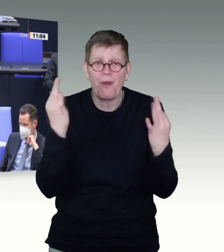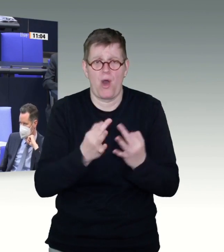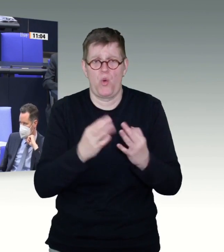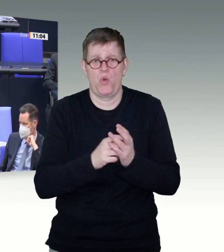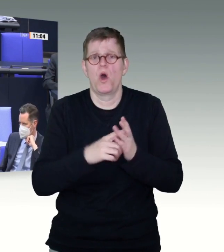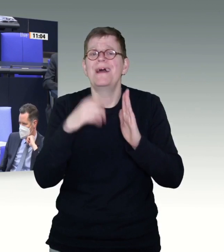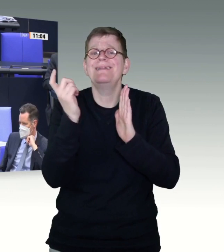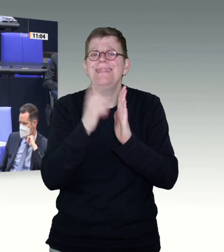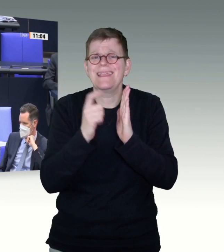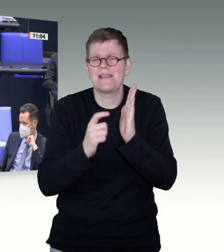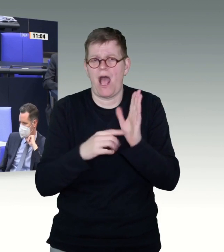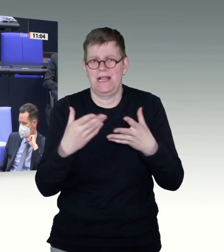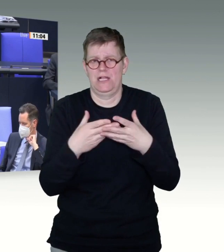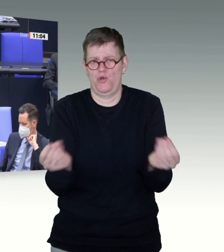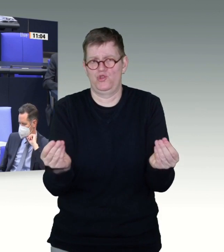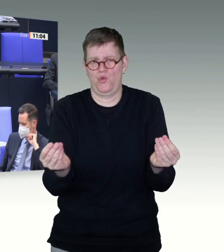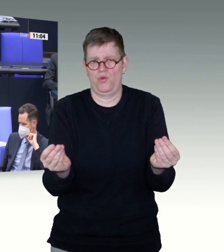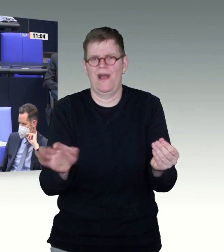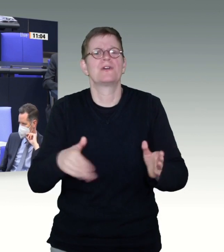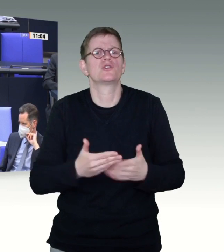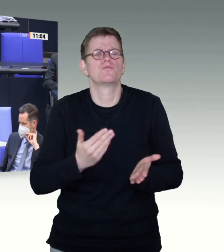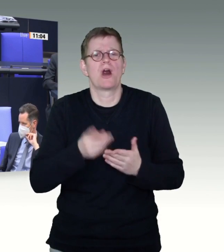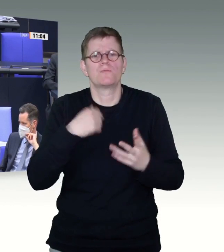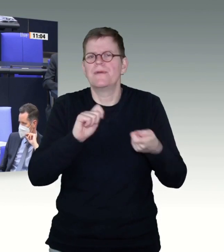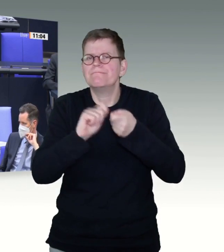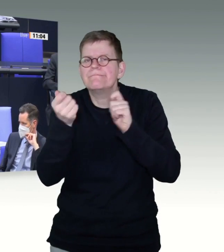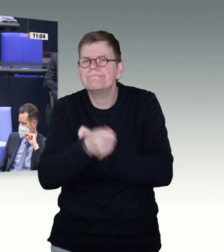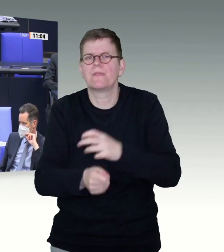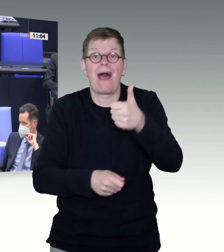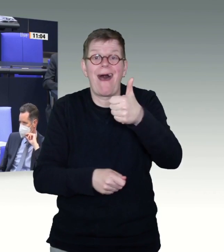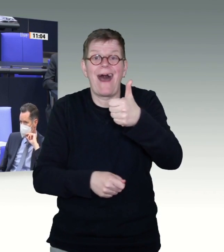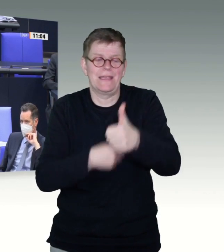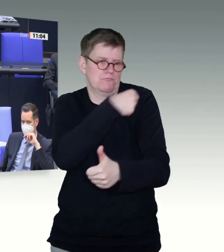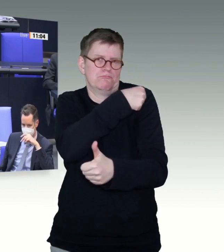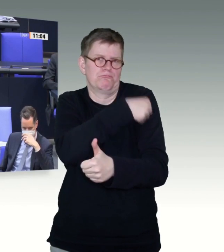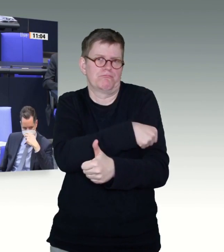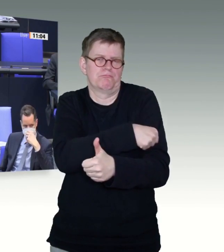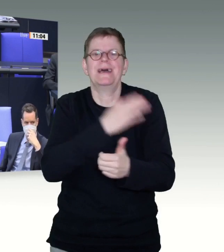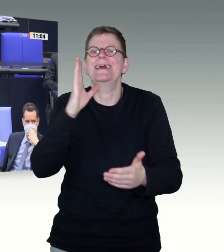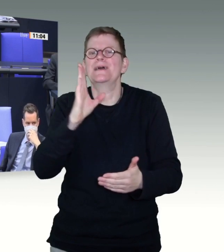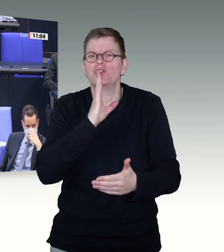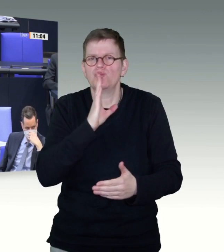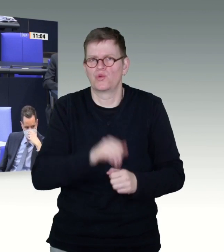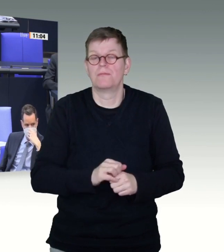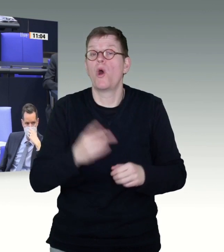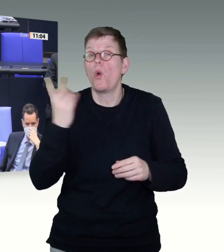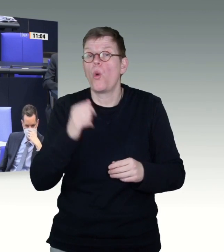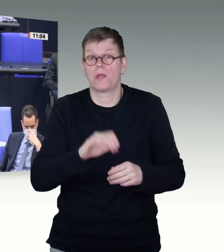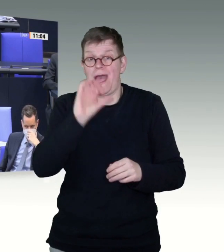dass man zum Beispiel sagt, man braucht nur noch eine Impfung oder man kann den Zeitraum zwischen erster und zweiter Impfung nach hinten schieben, dass man